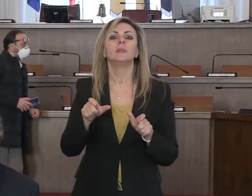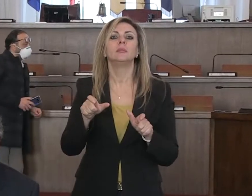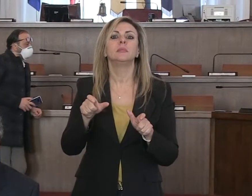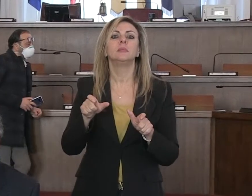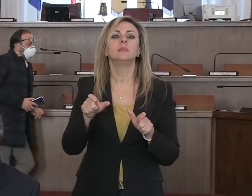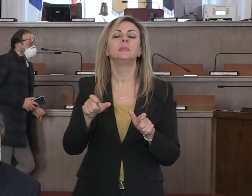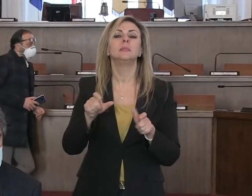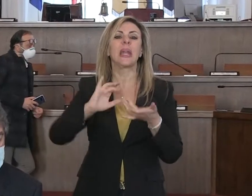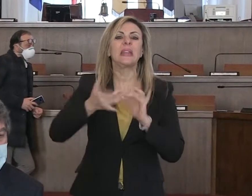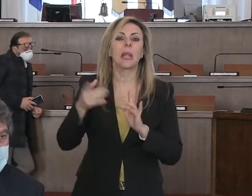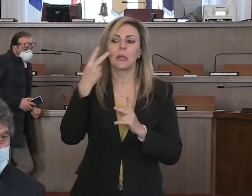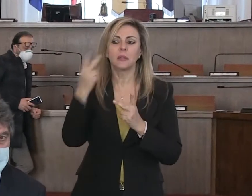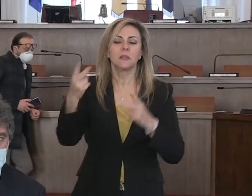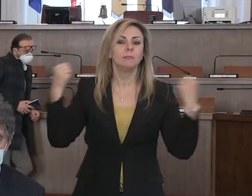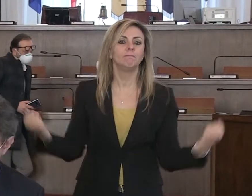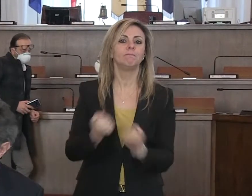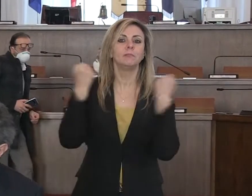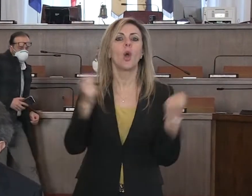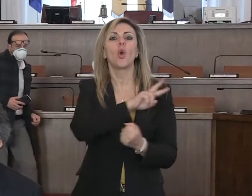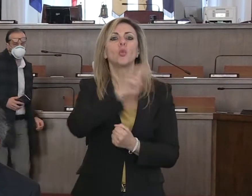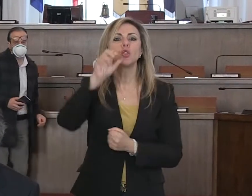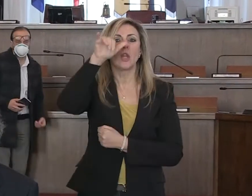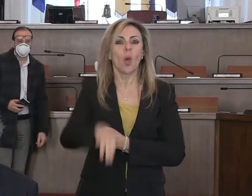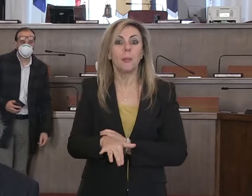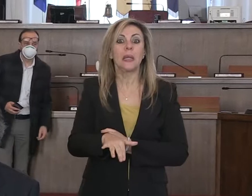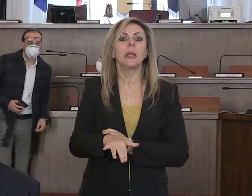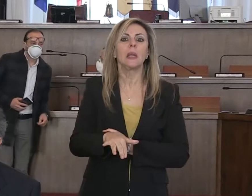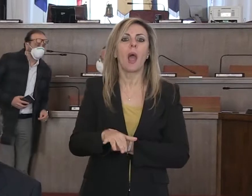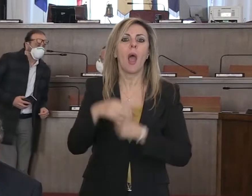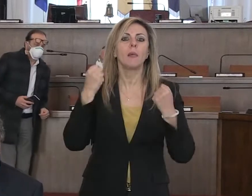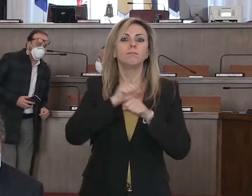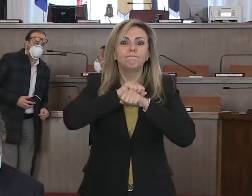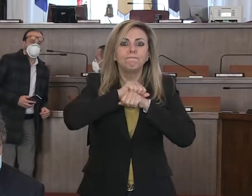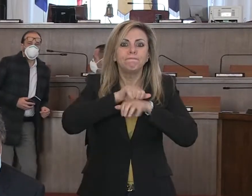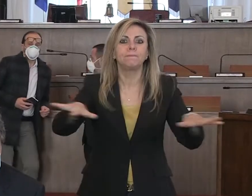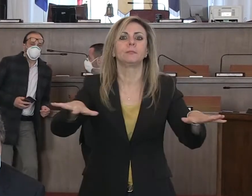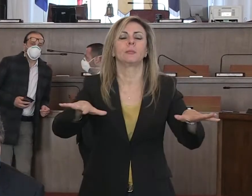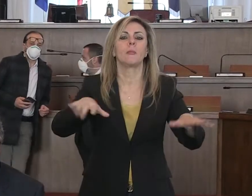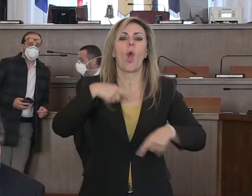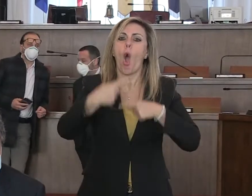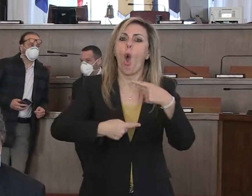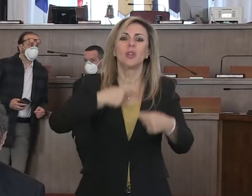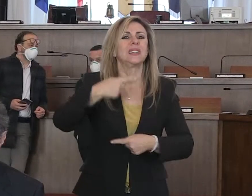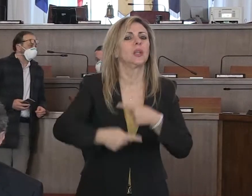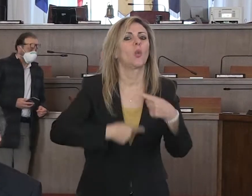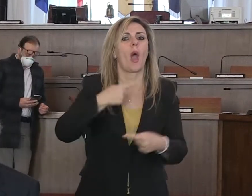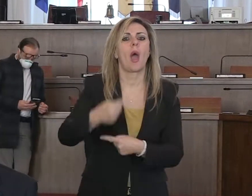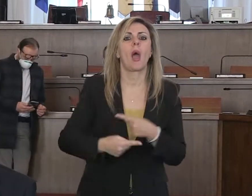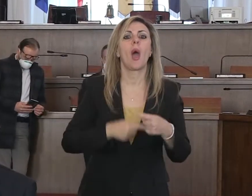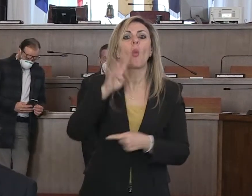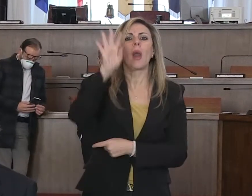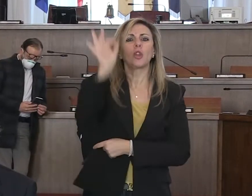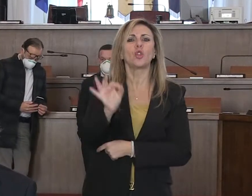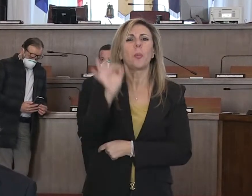social, duecentomila di queste hanno interagito, un'indicazione molto importante con un incremento del 48